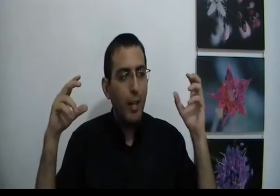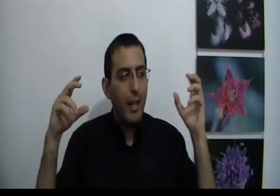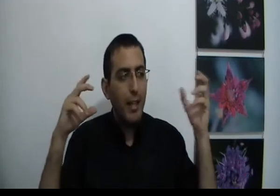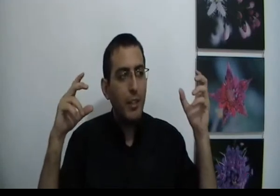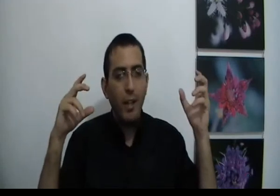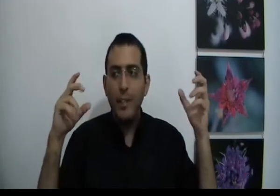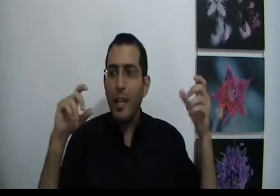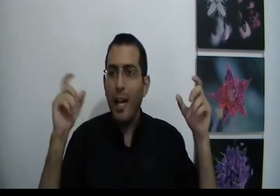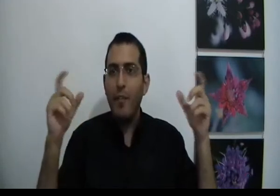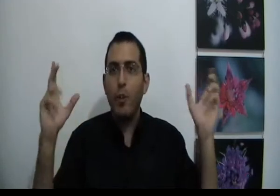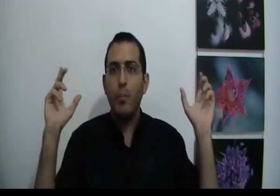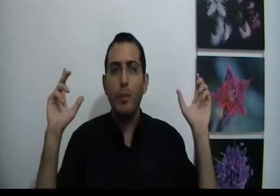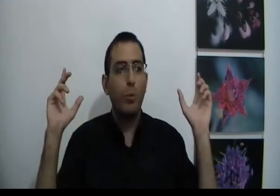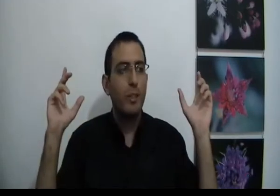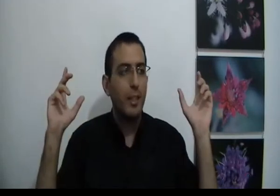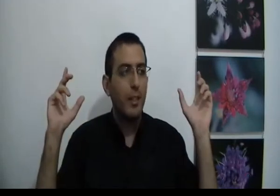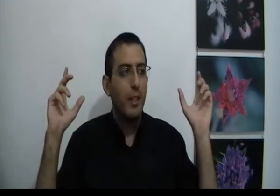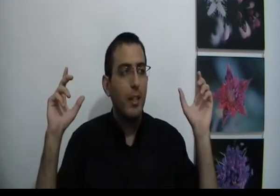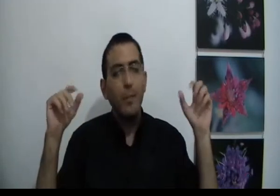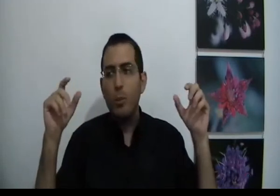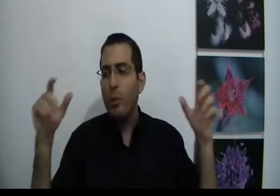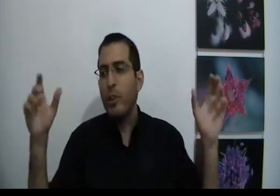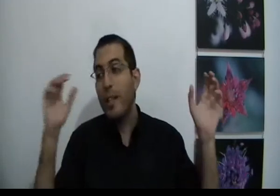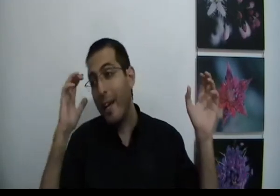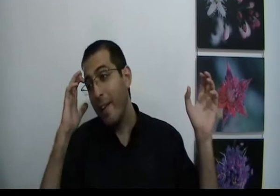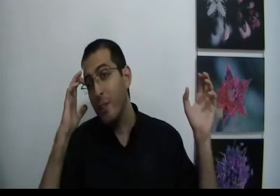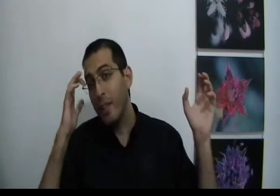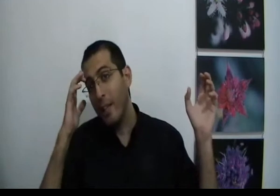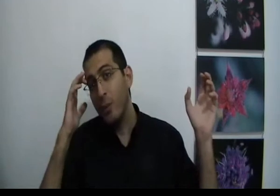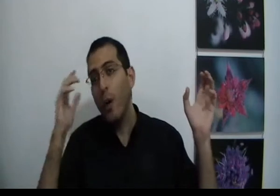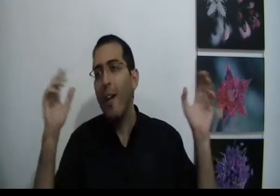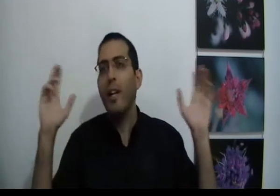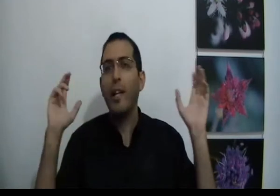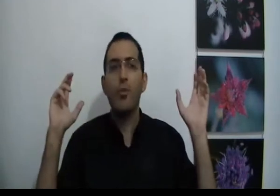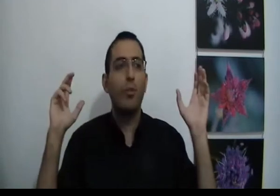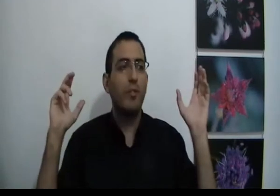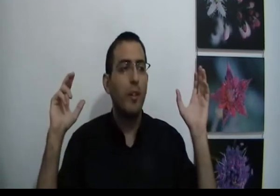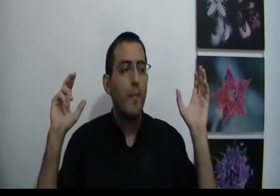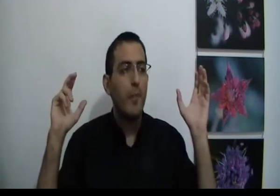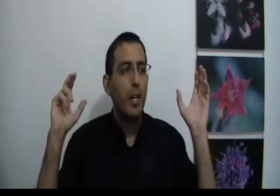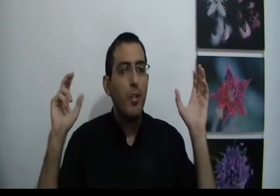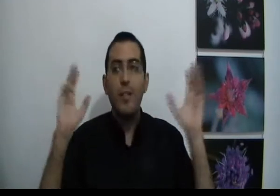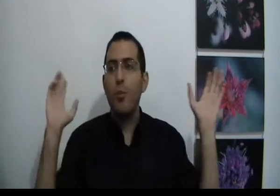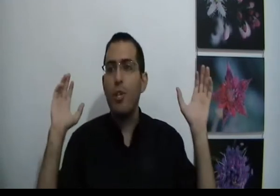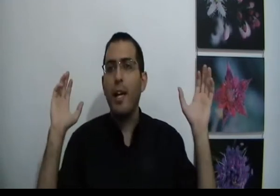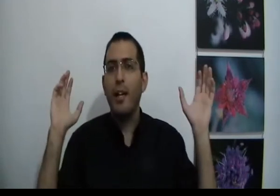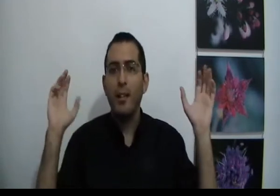על החשיבה שחייב לקרות מה שהוא רוצה שמה שהוא רוצה שיקרה חייב שיקרה שהוא חייב להרגיש טוב שאסור שיהיה רע